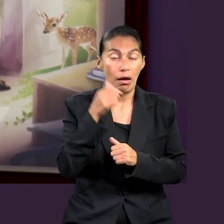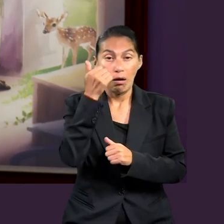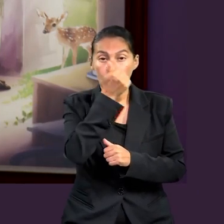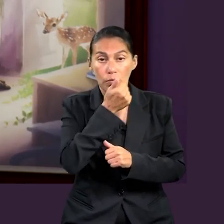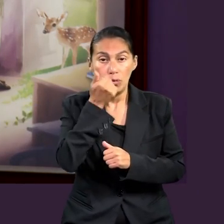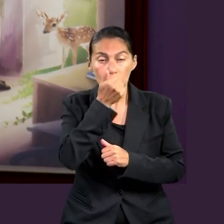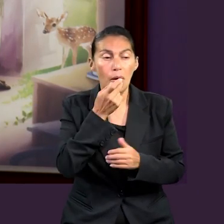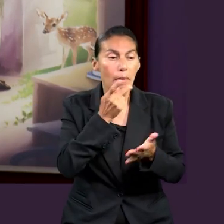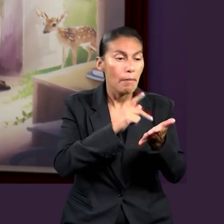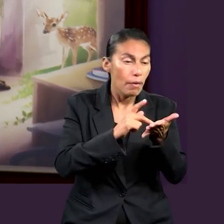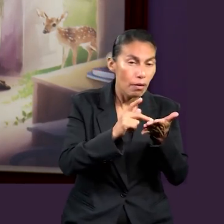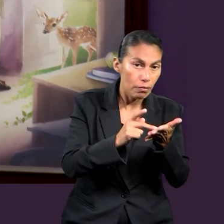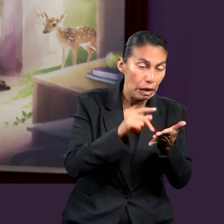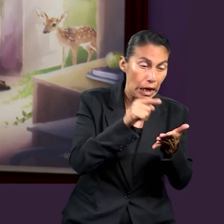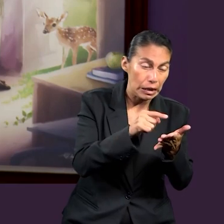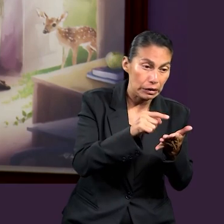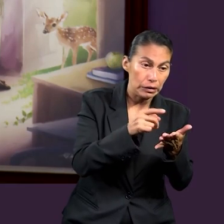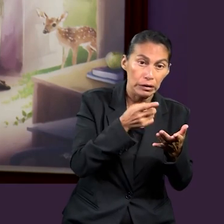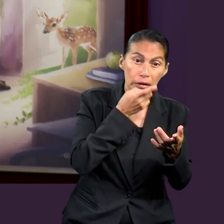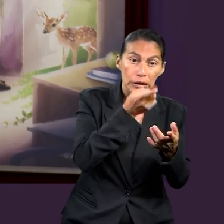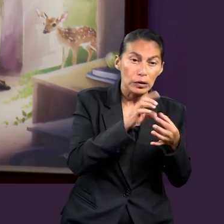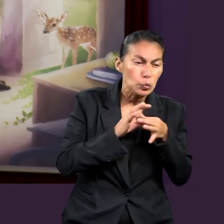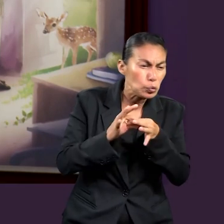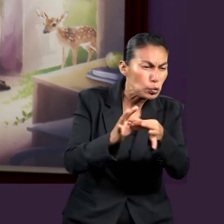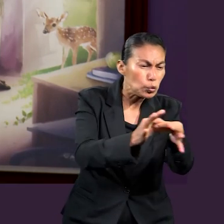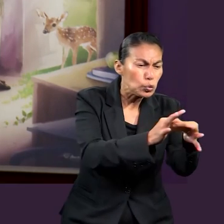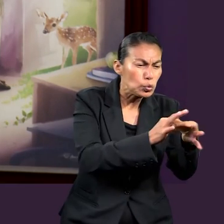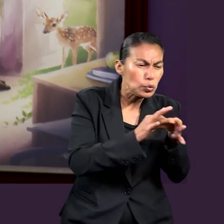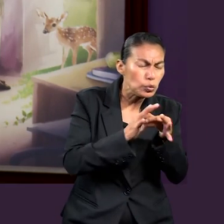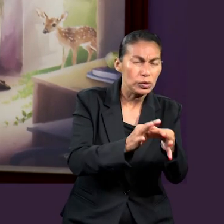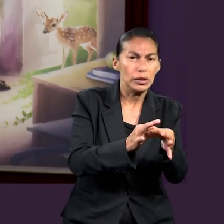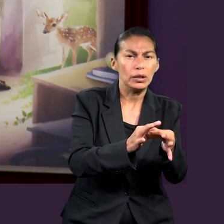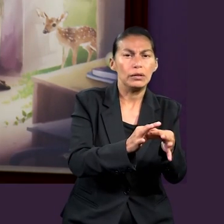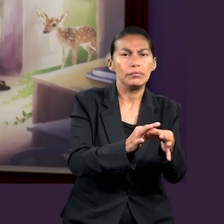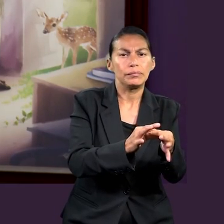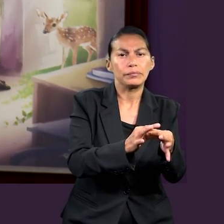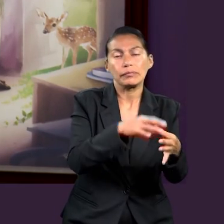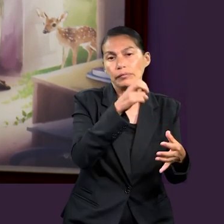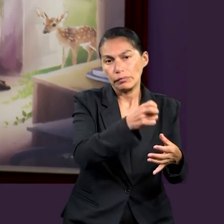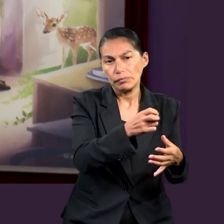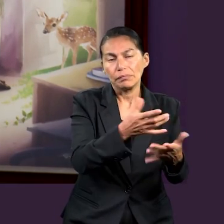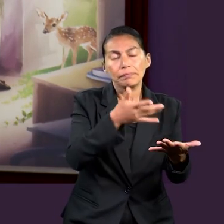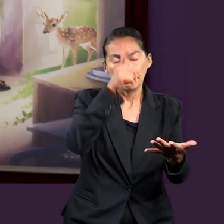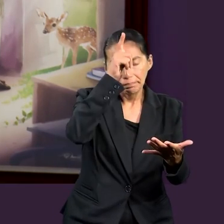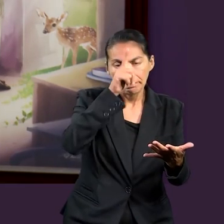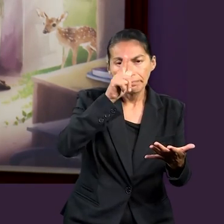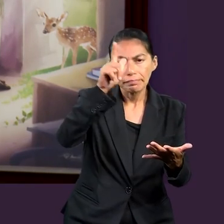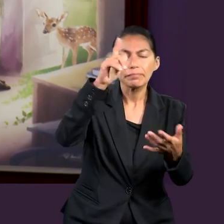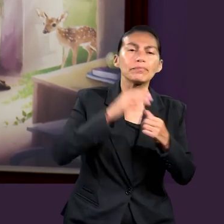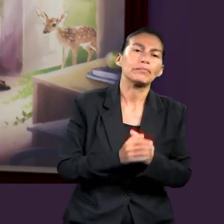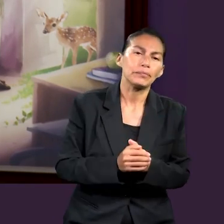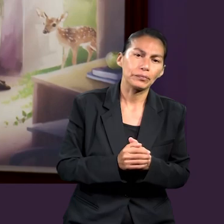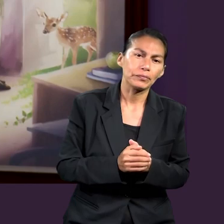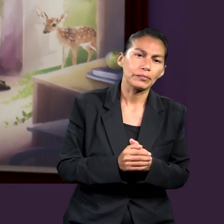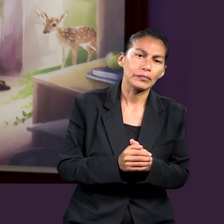encima de todos. Aquí el apóstol Pablo hace énfasis en la unidad, siendo un hecho